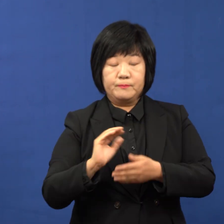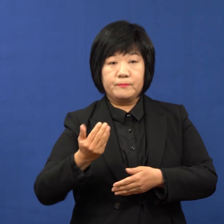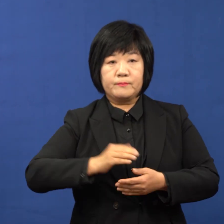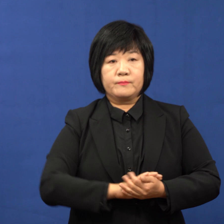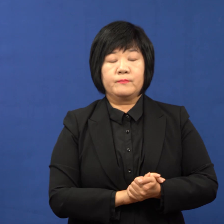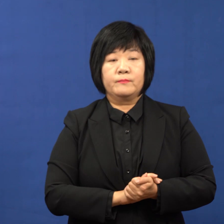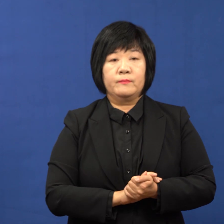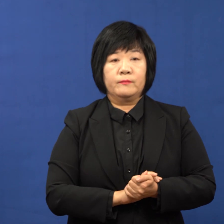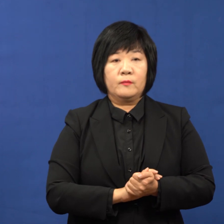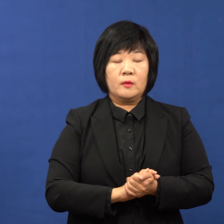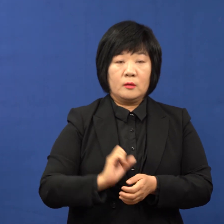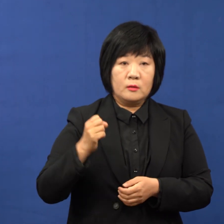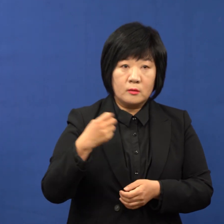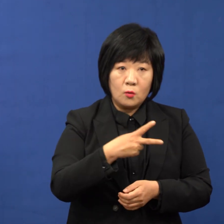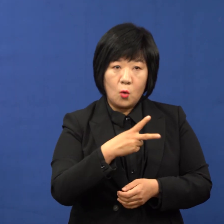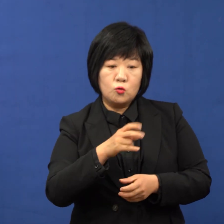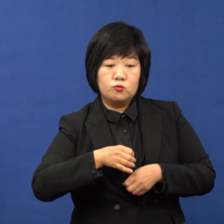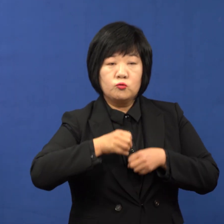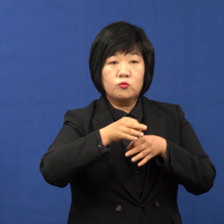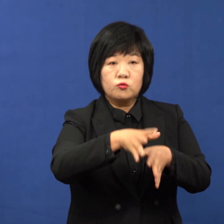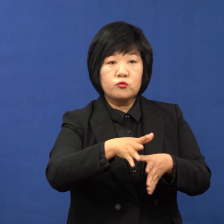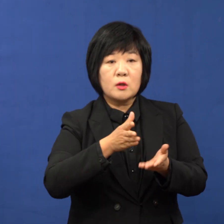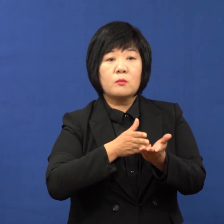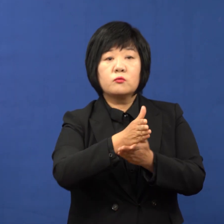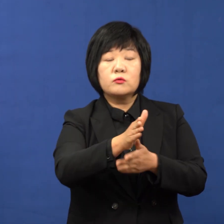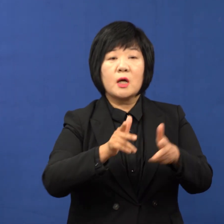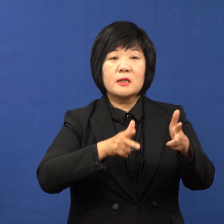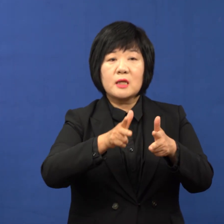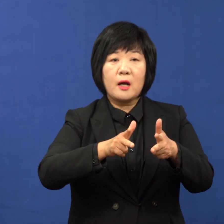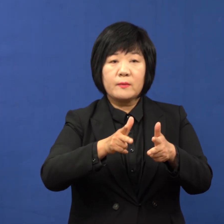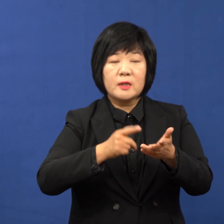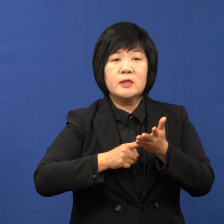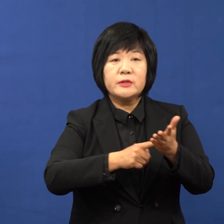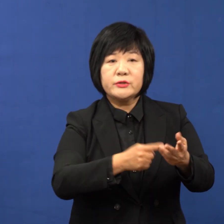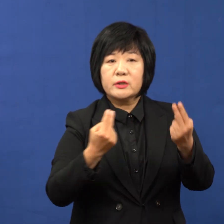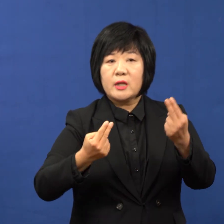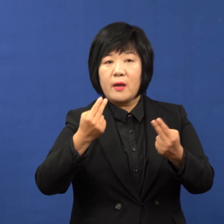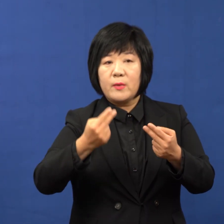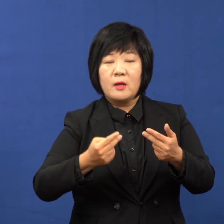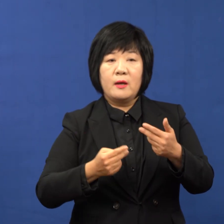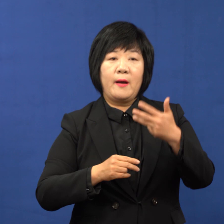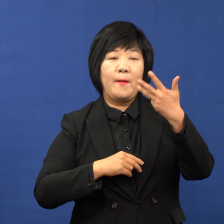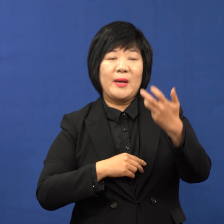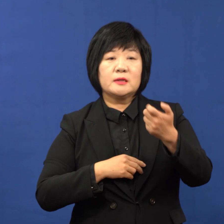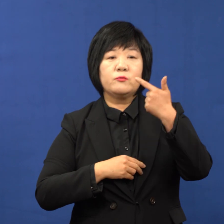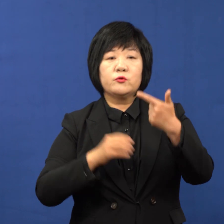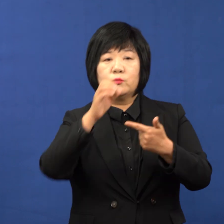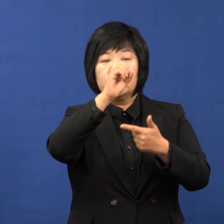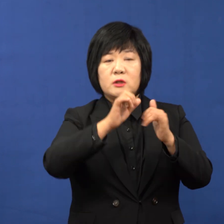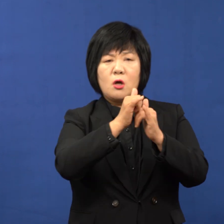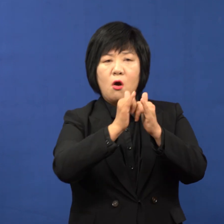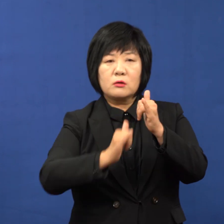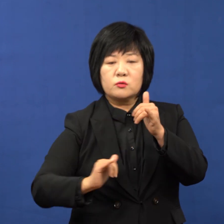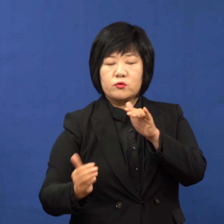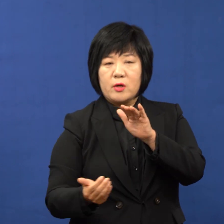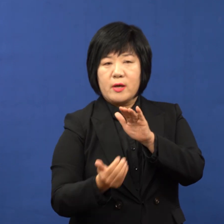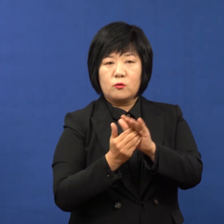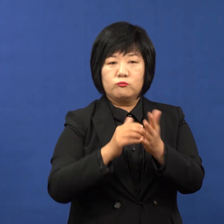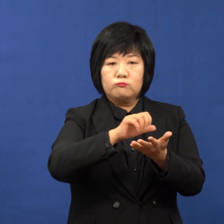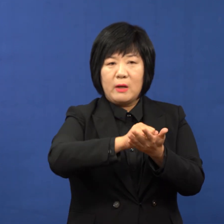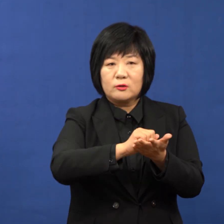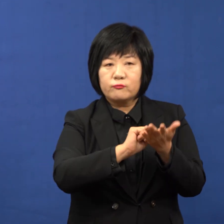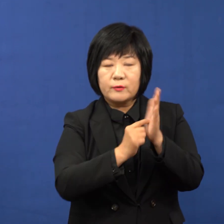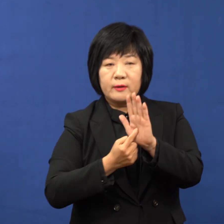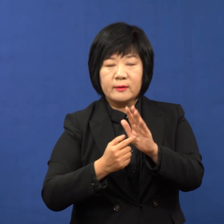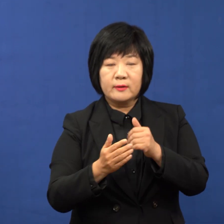무엇보다 투자 분야 사업의 신청 대비 확보율이 86%라는 역대 최고 반영률을 기록을 해서